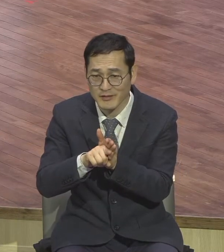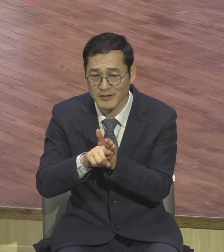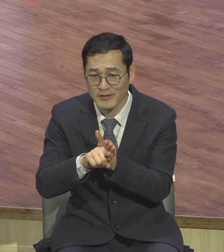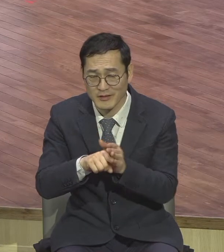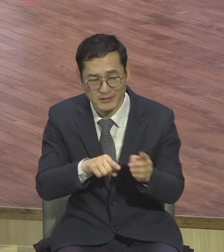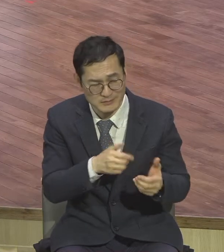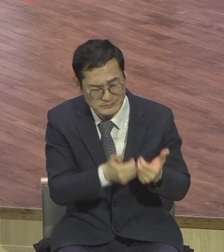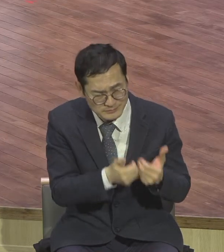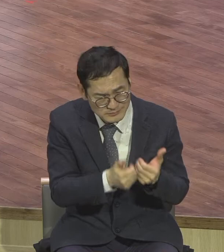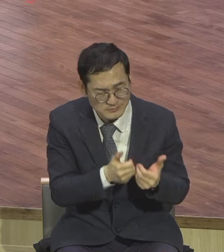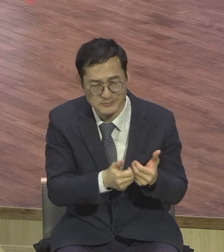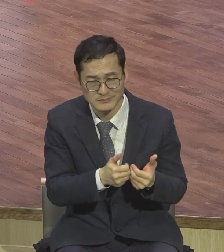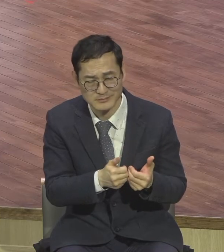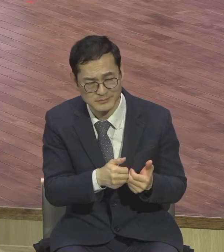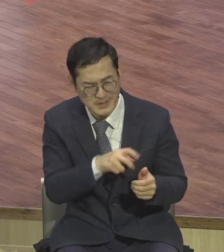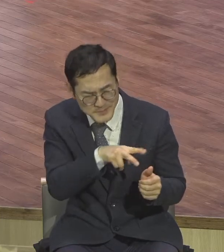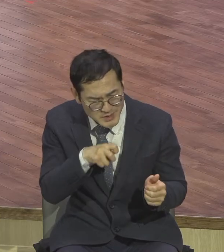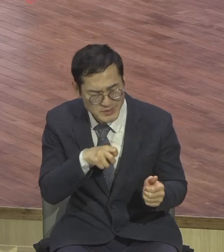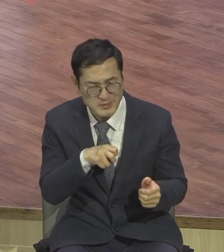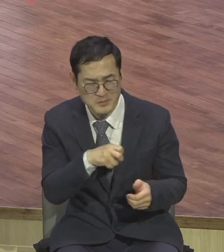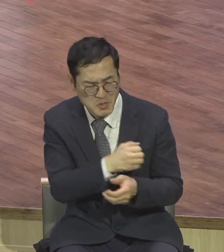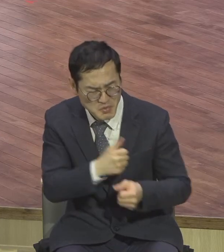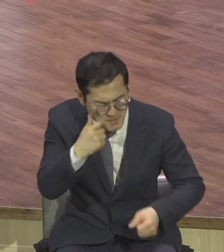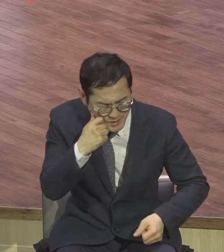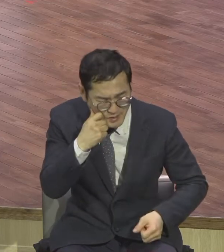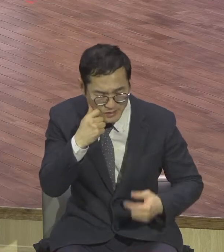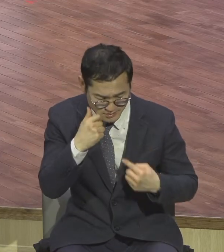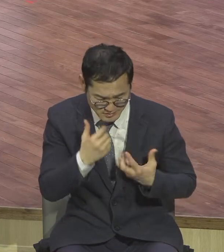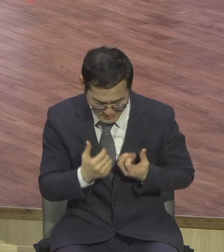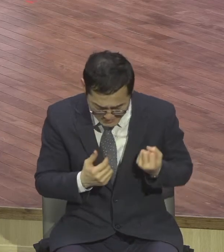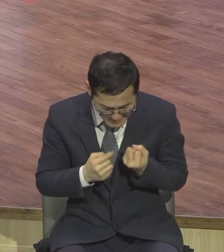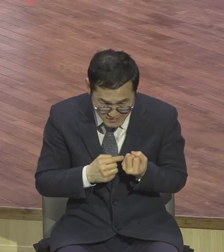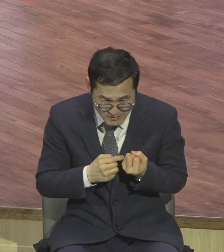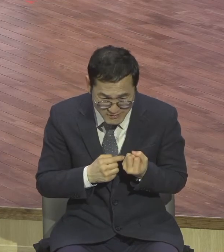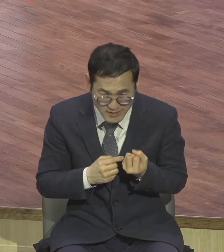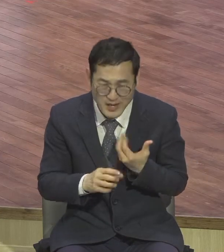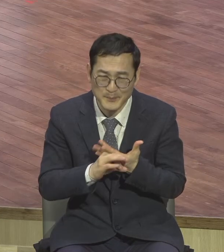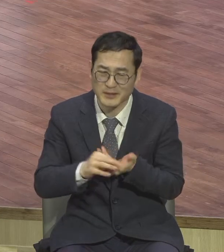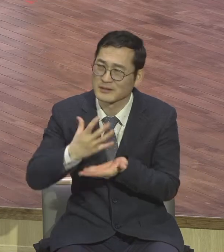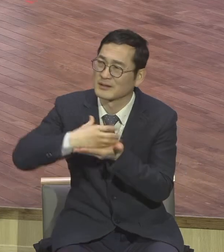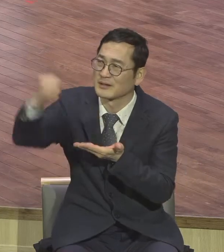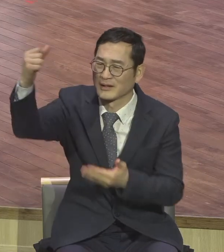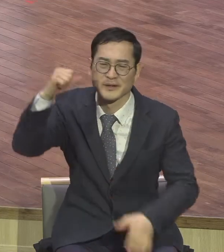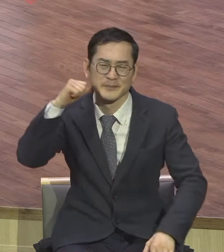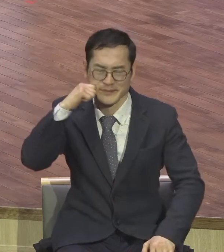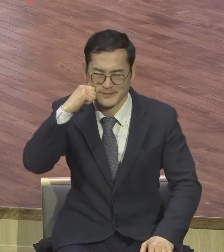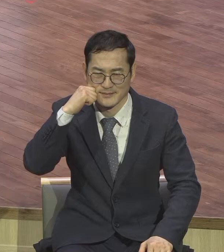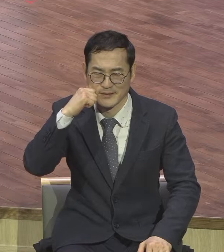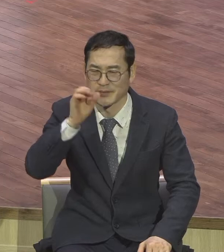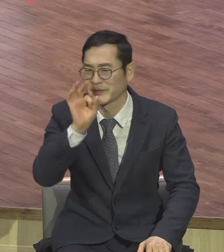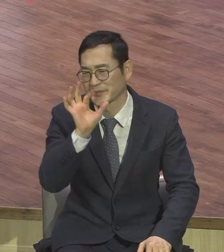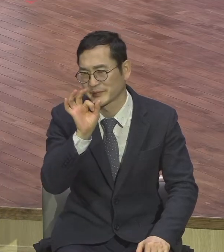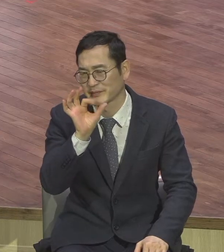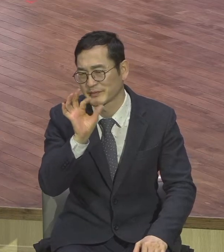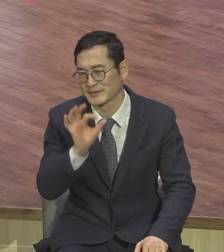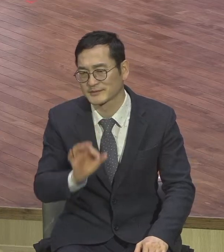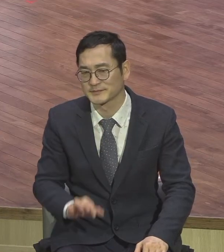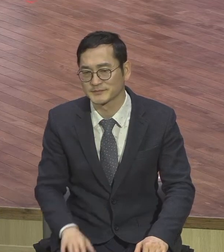된단 말이에요 나를 넘어서야 돼요 그래야 상대방을 용서할 수 있게 품을 수 있지요 연기 모든 성도들